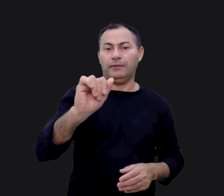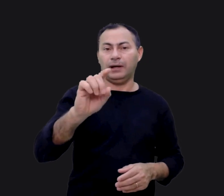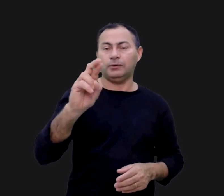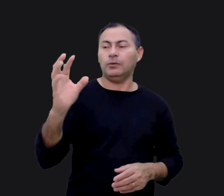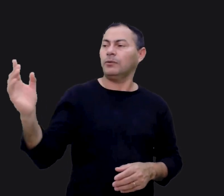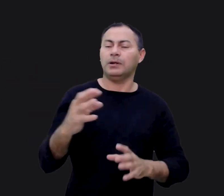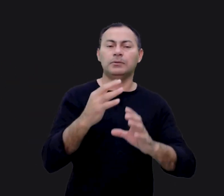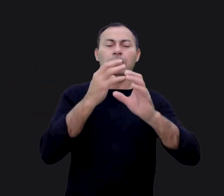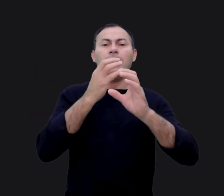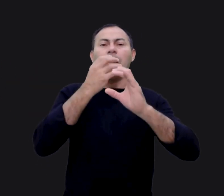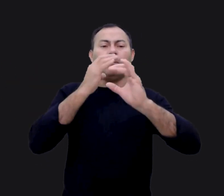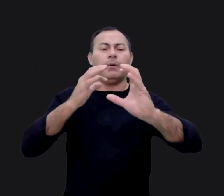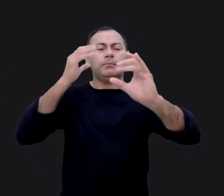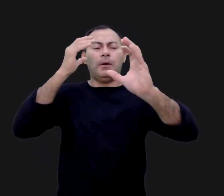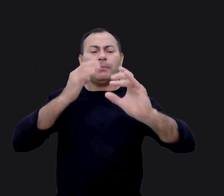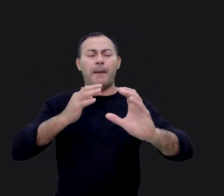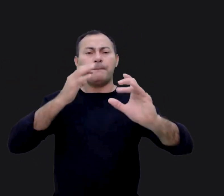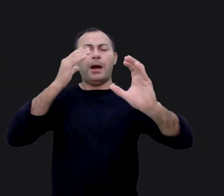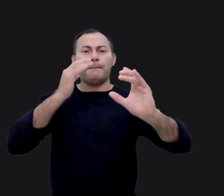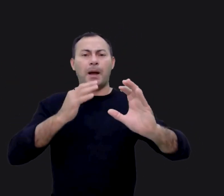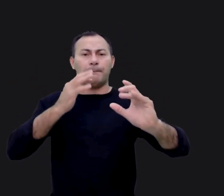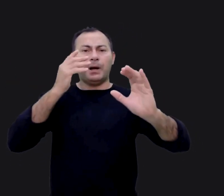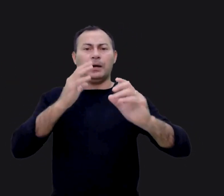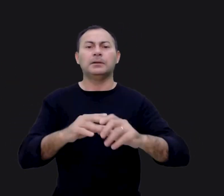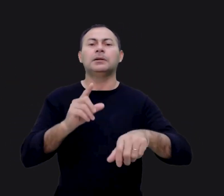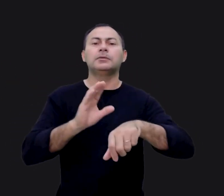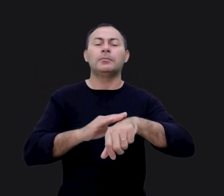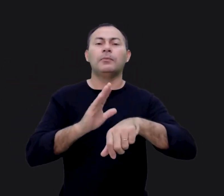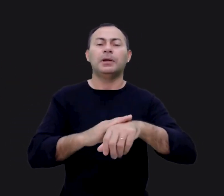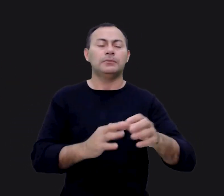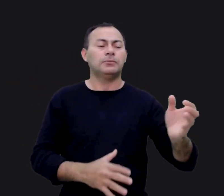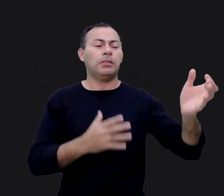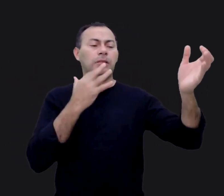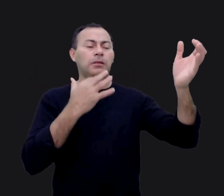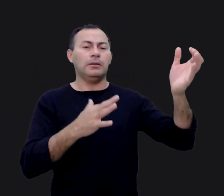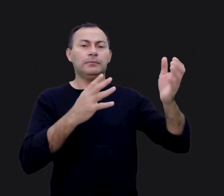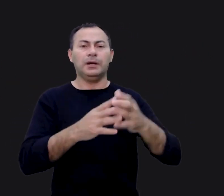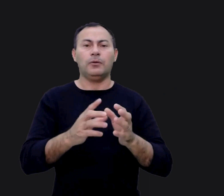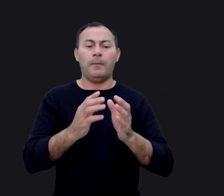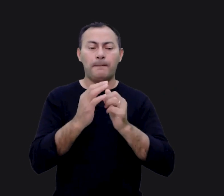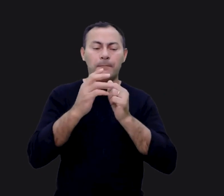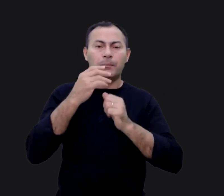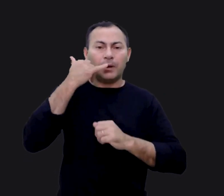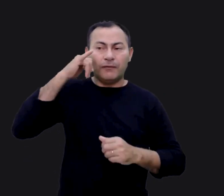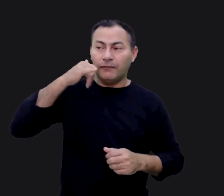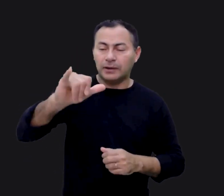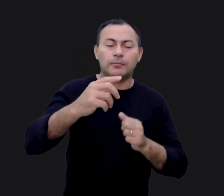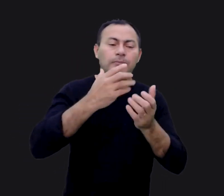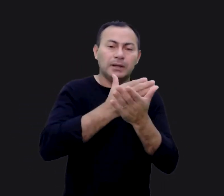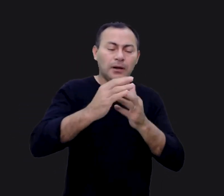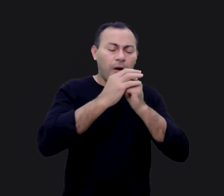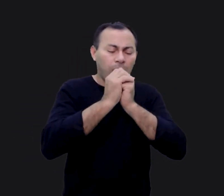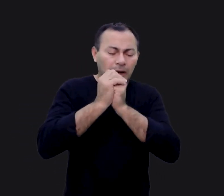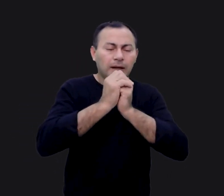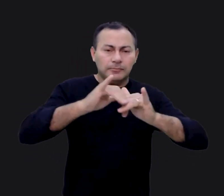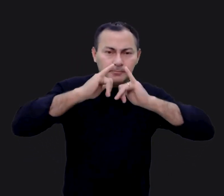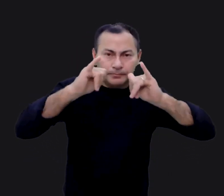viria com uma harpa e começava a cantar e a tocar a sua harpa. Nesse momento, o profeta começava a orar e a profetizar. Interessante que ele